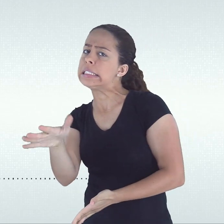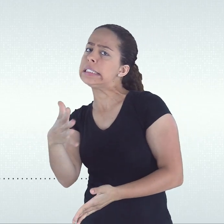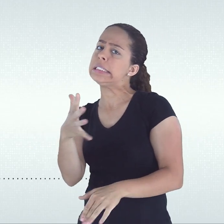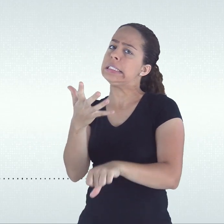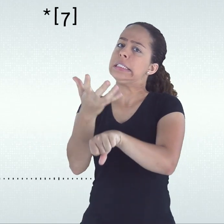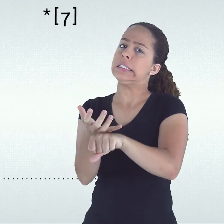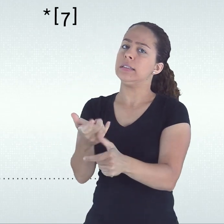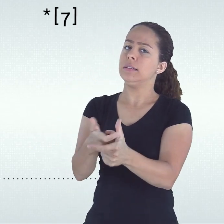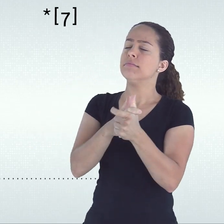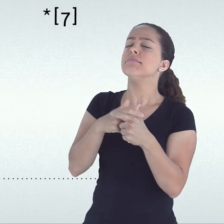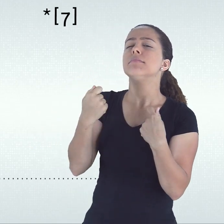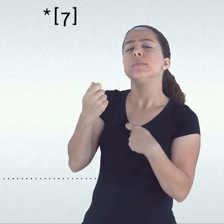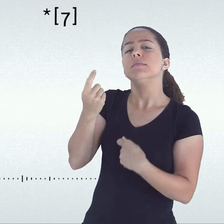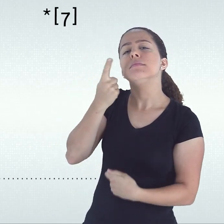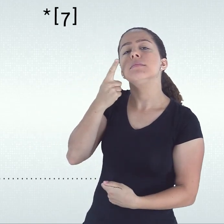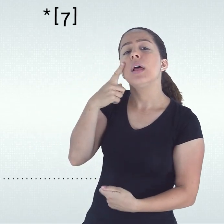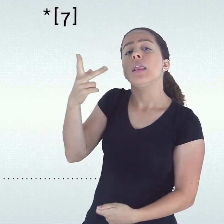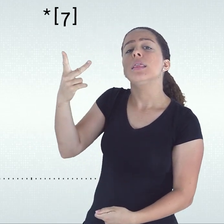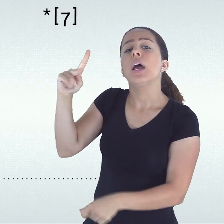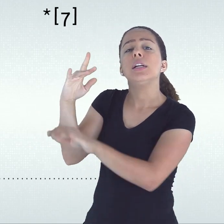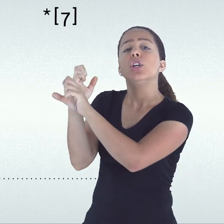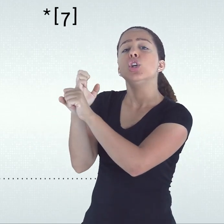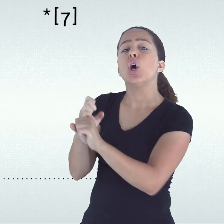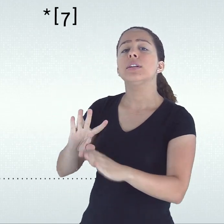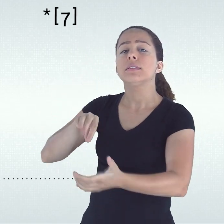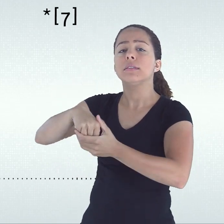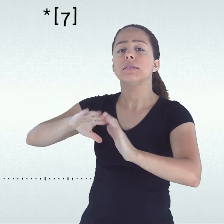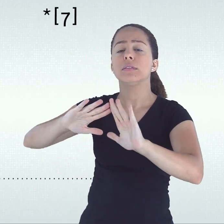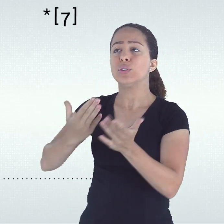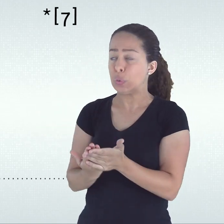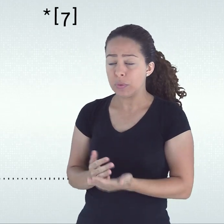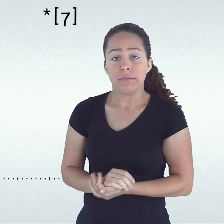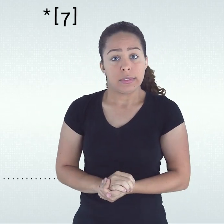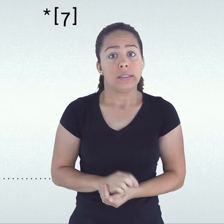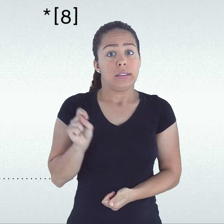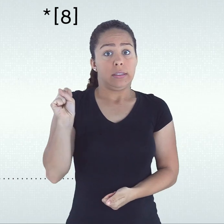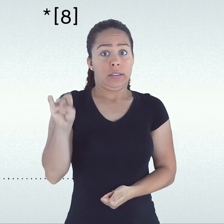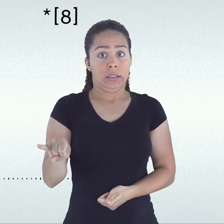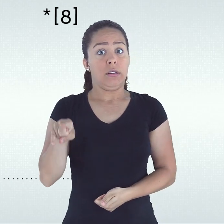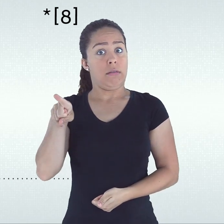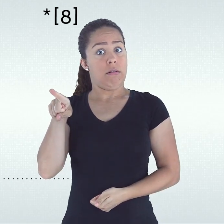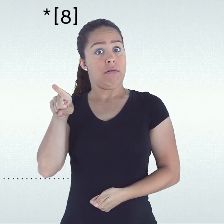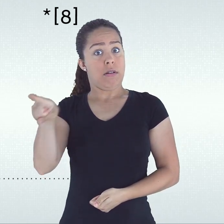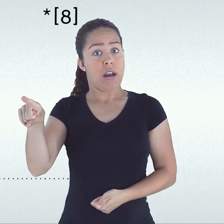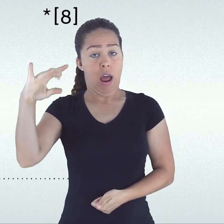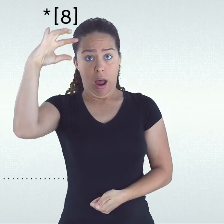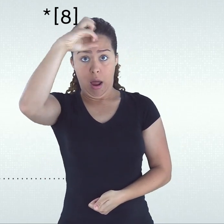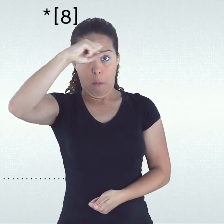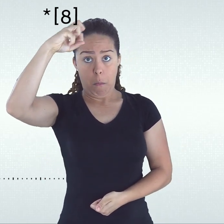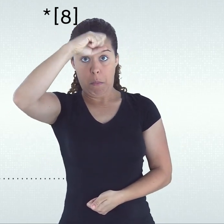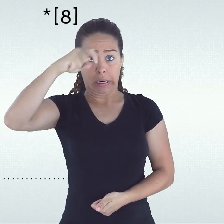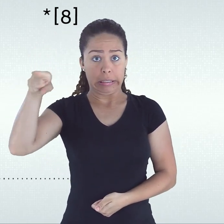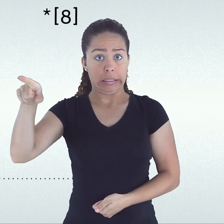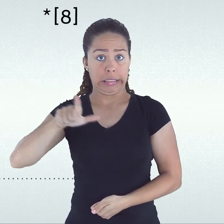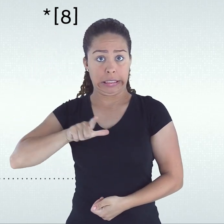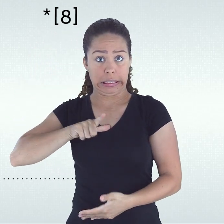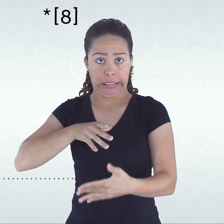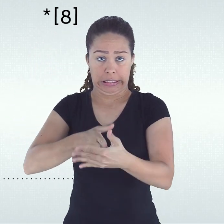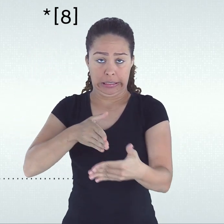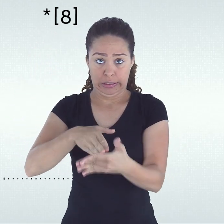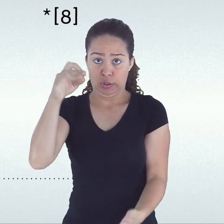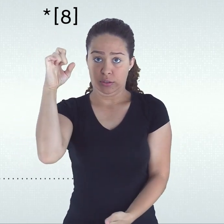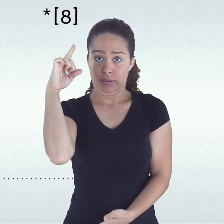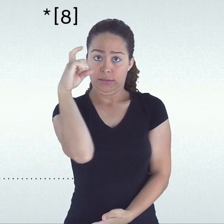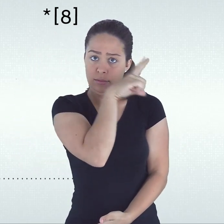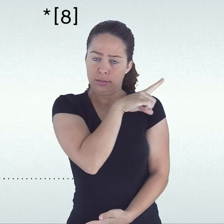rendimento escolar, uma vez que a insuficiência da aprendizagem pode ou deve ser objeto de